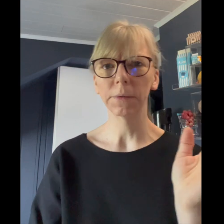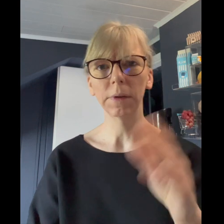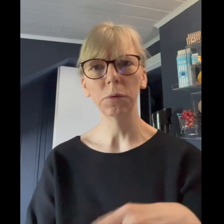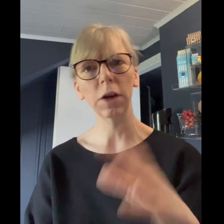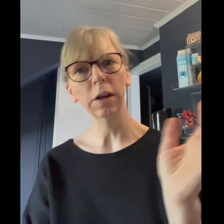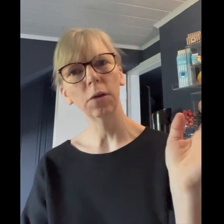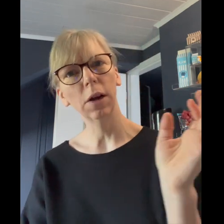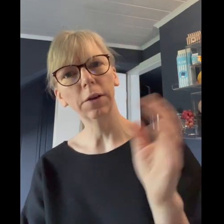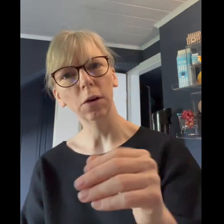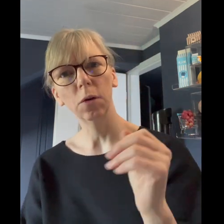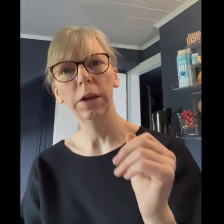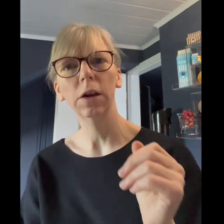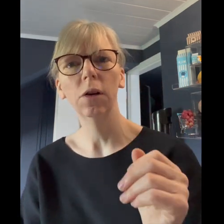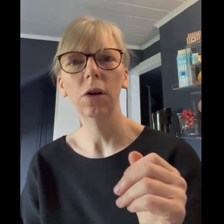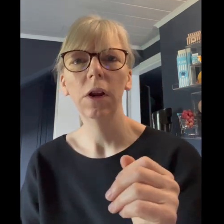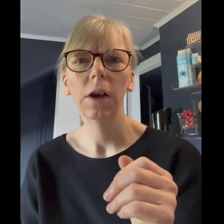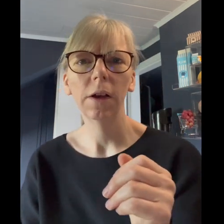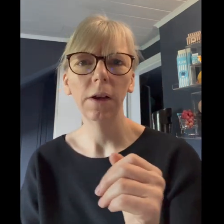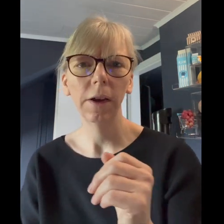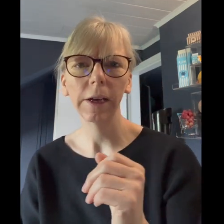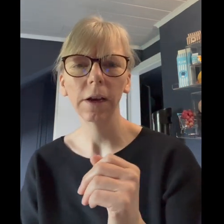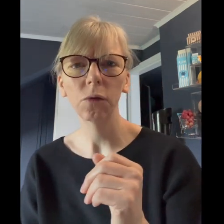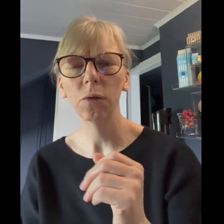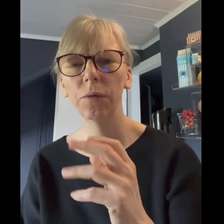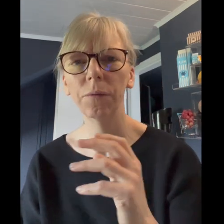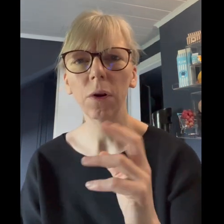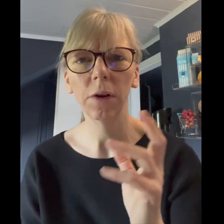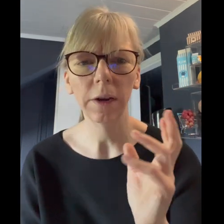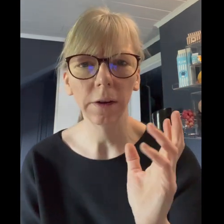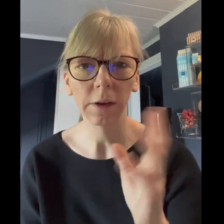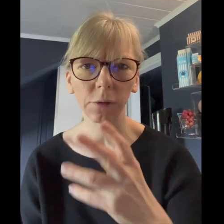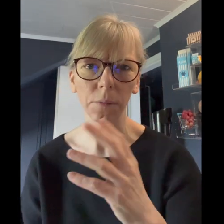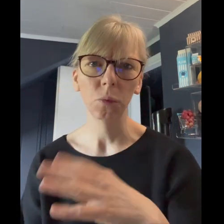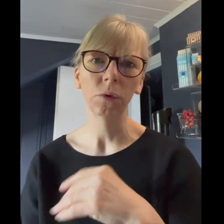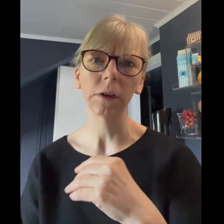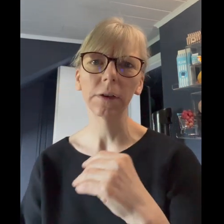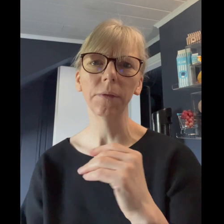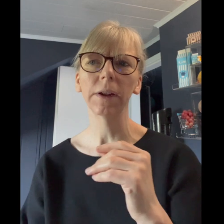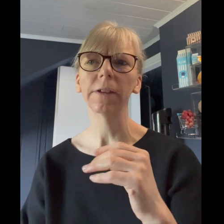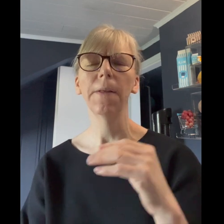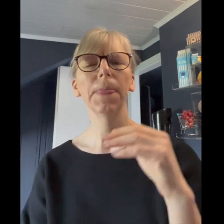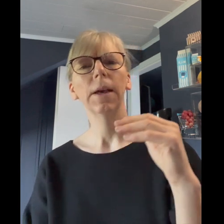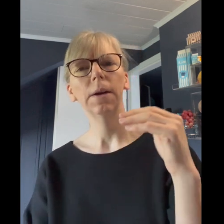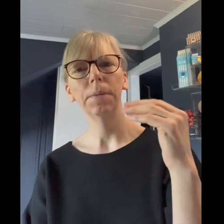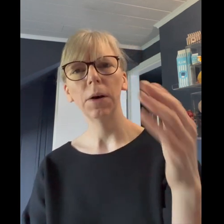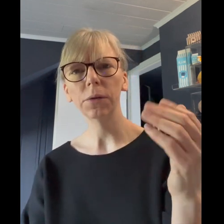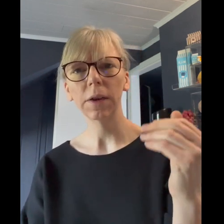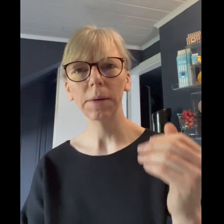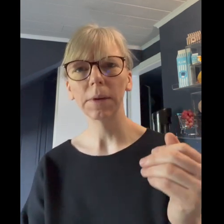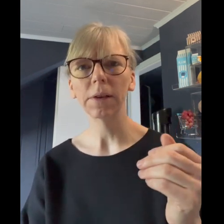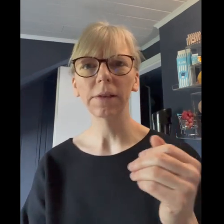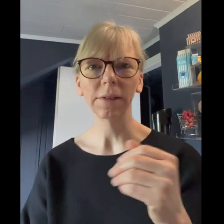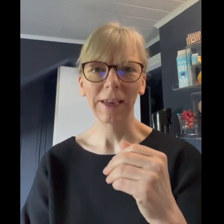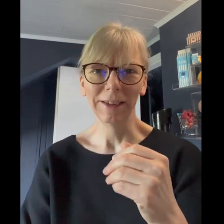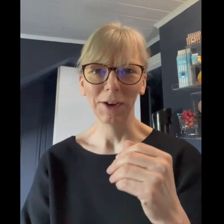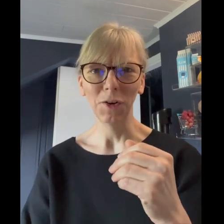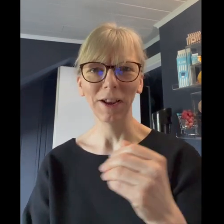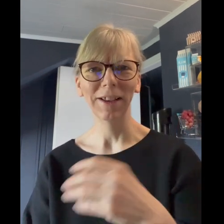es zimtschnecken und da hat der kollege noch lecker kuchen vom wochenende also am montag war das ausgegeben das heißt das können wir auch alle